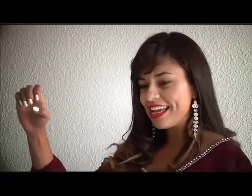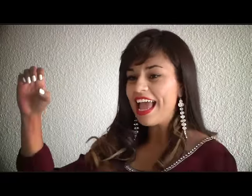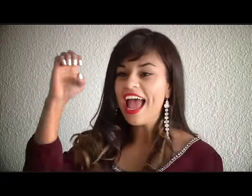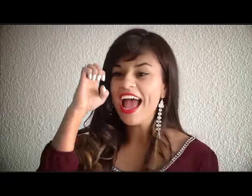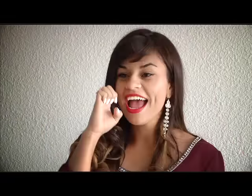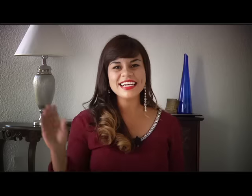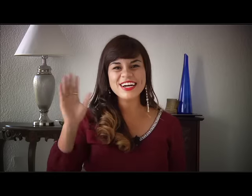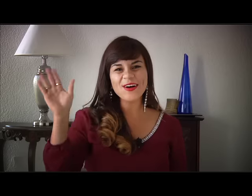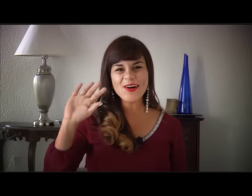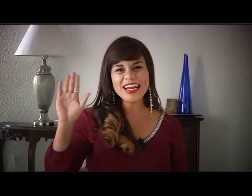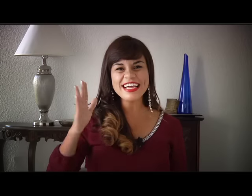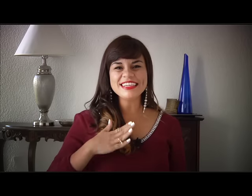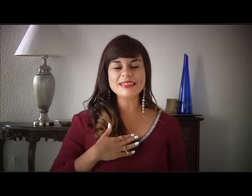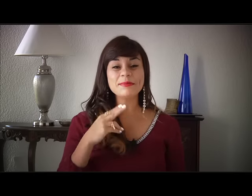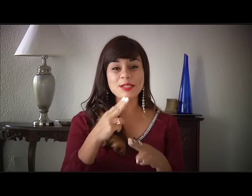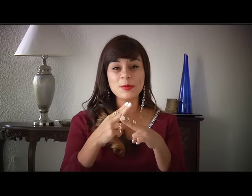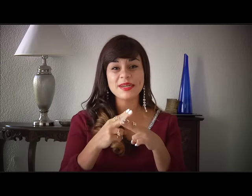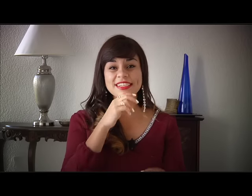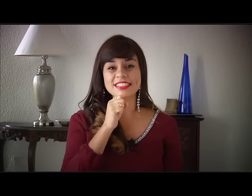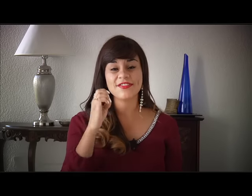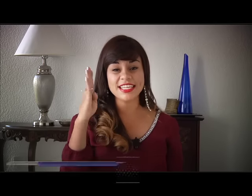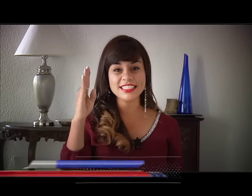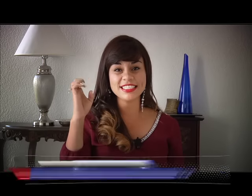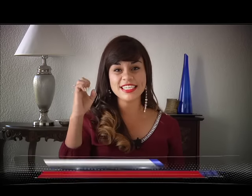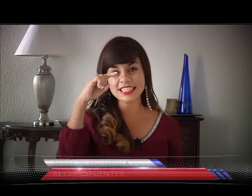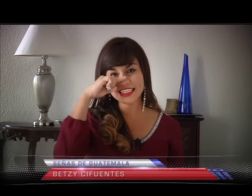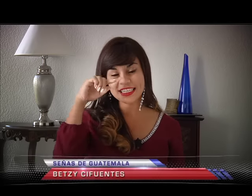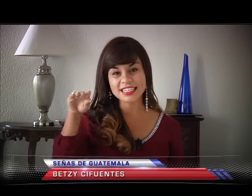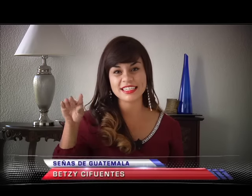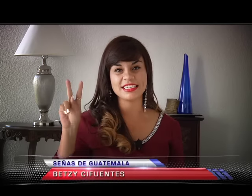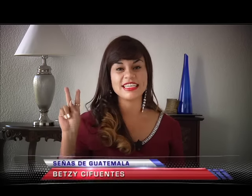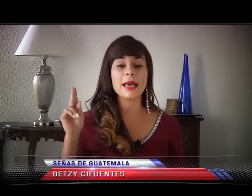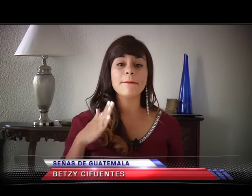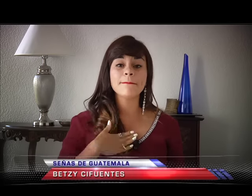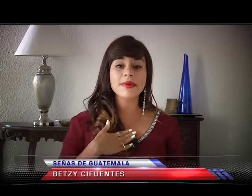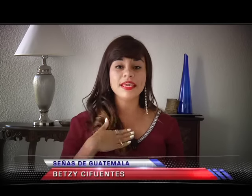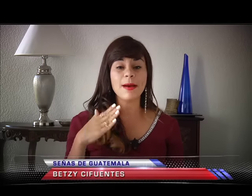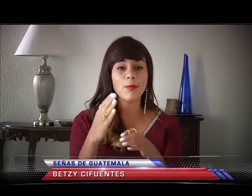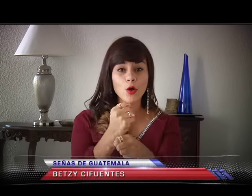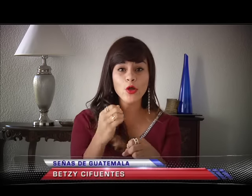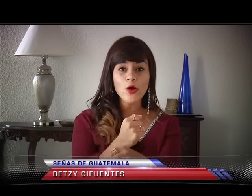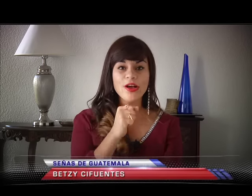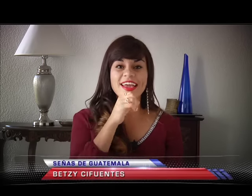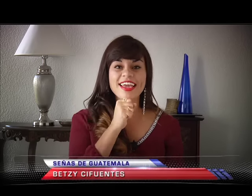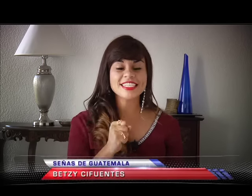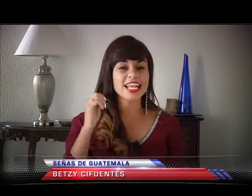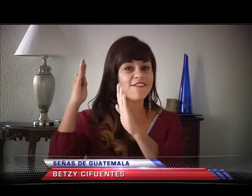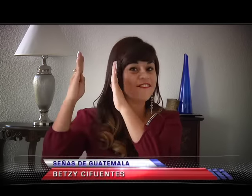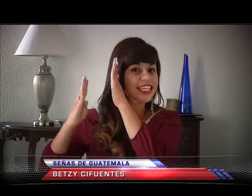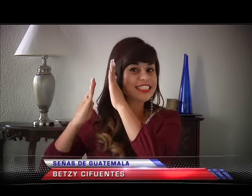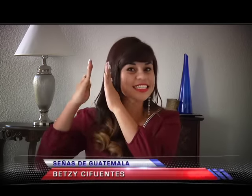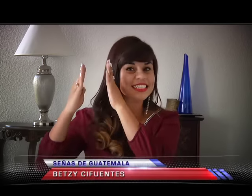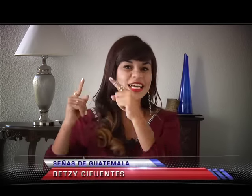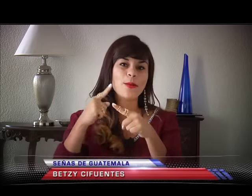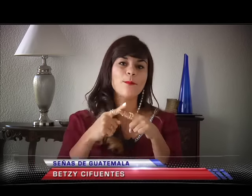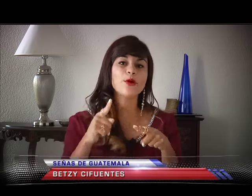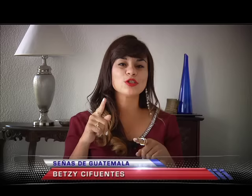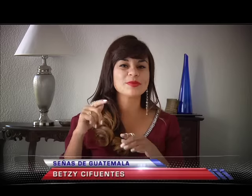Hola, mi nombre es Betsy, mi apodo es Betsy por los